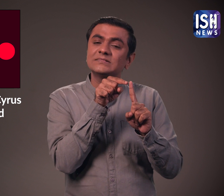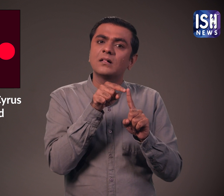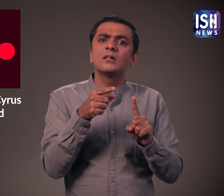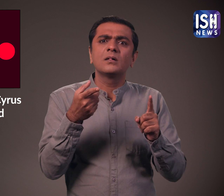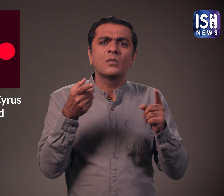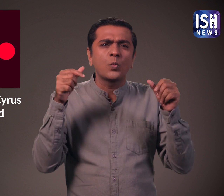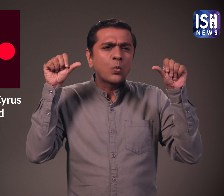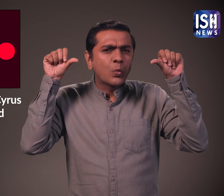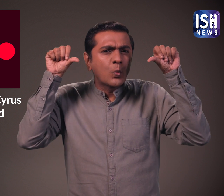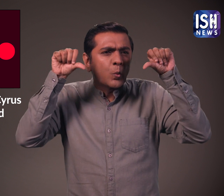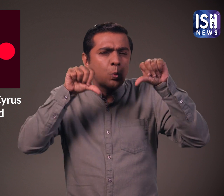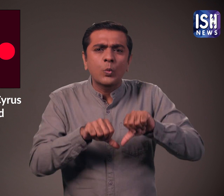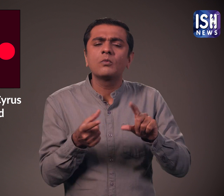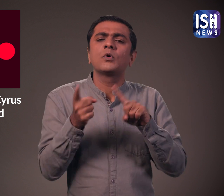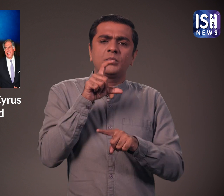बंद हो गए।